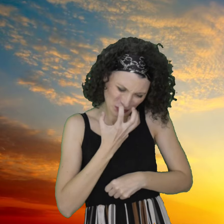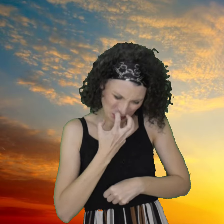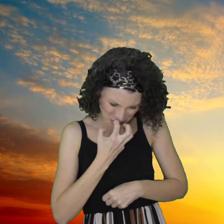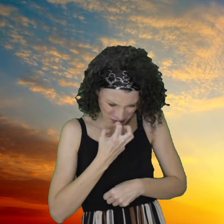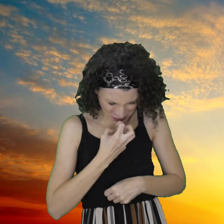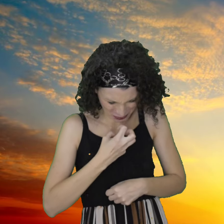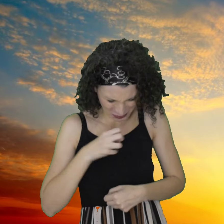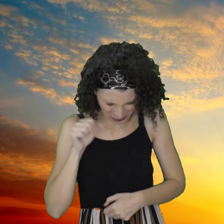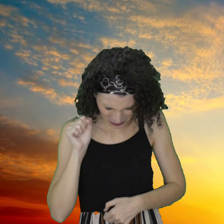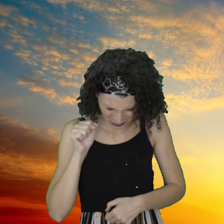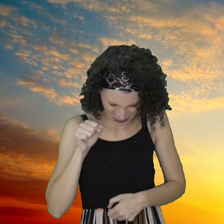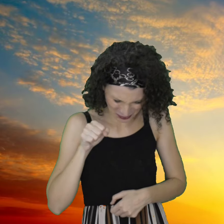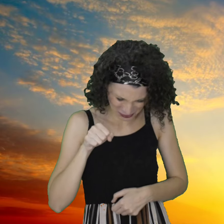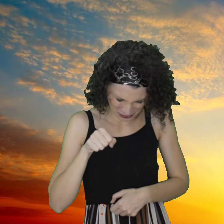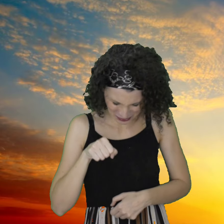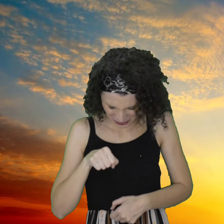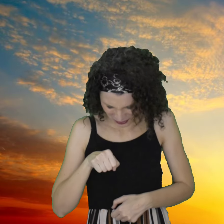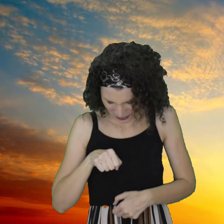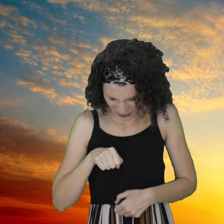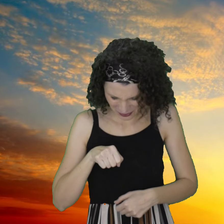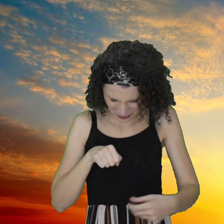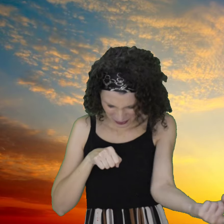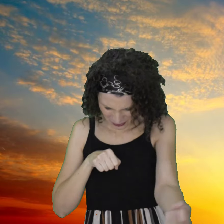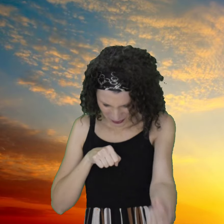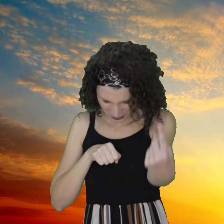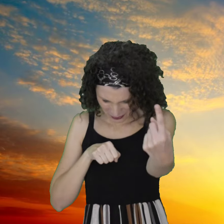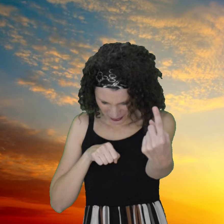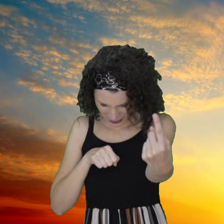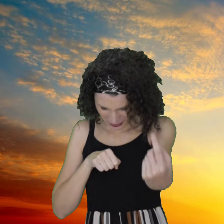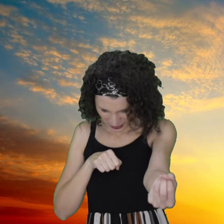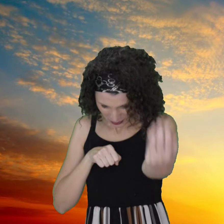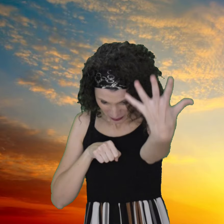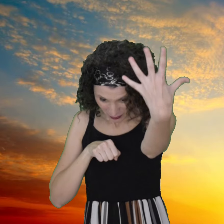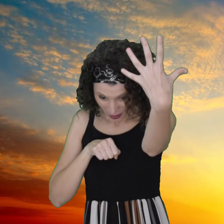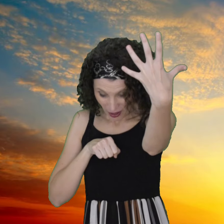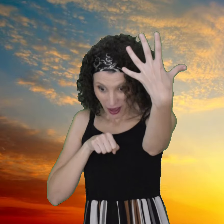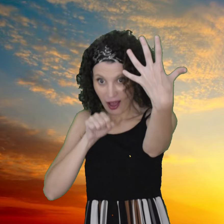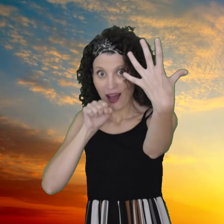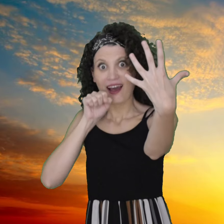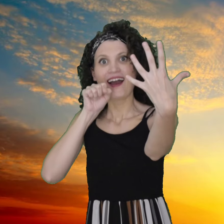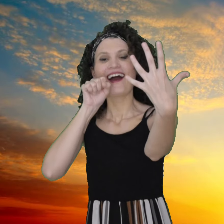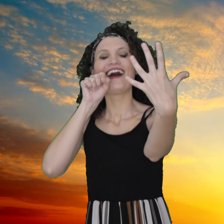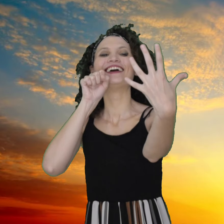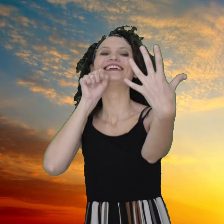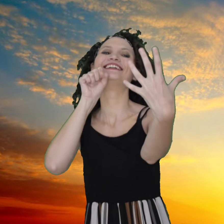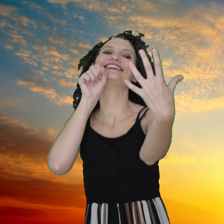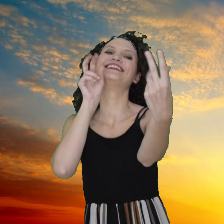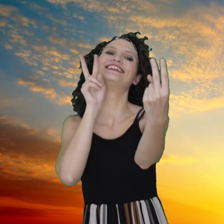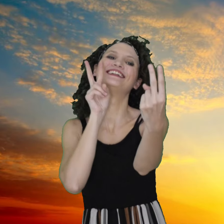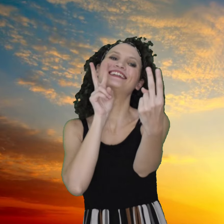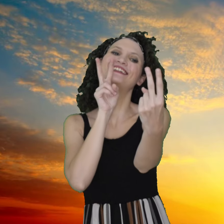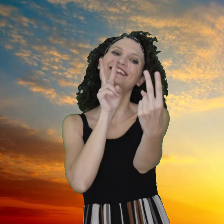c'era niente di buono È come se tu fossi l'unica luce